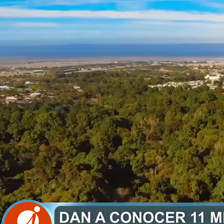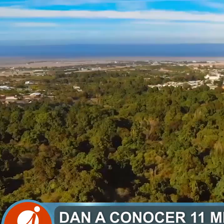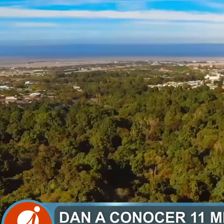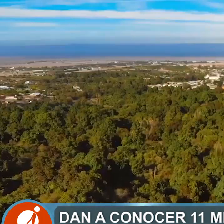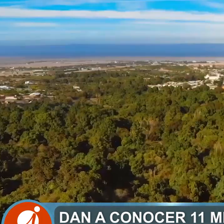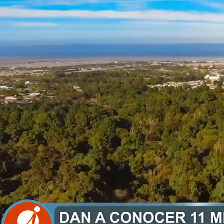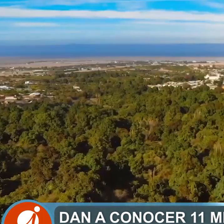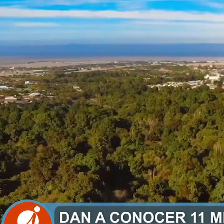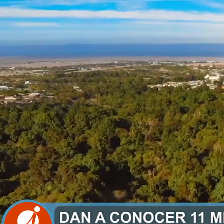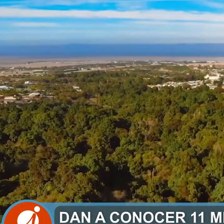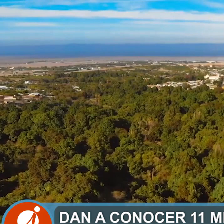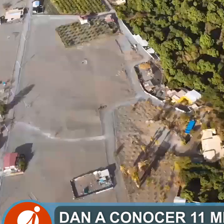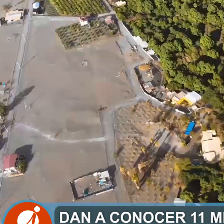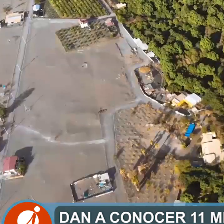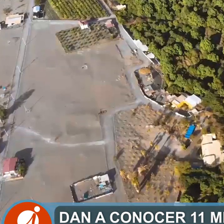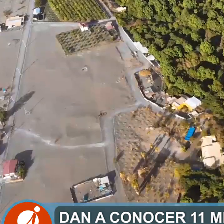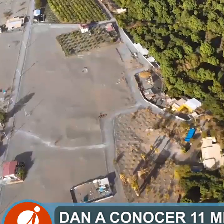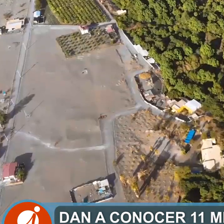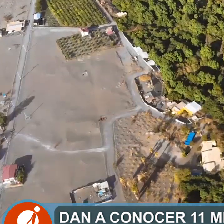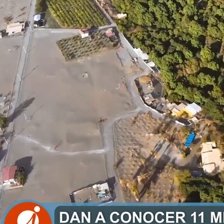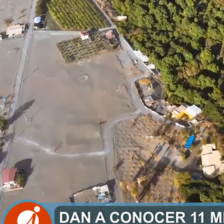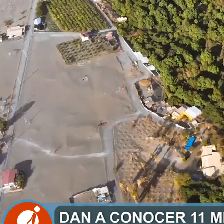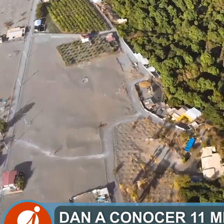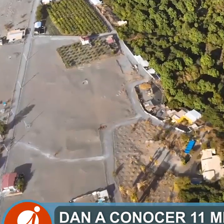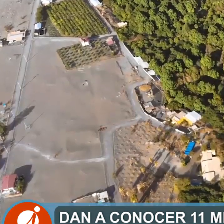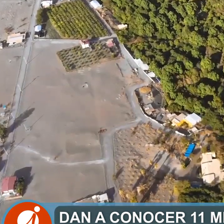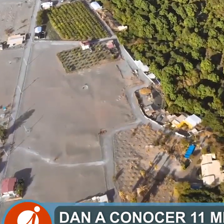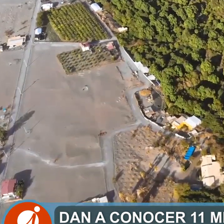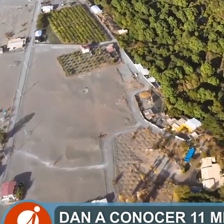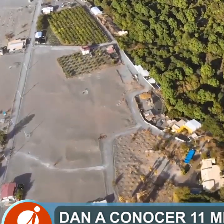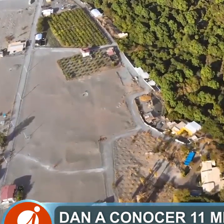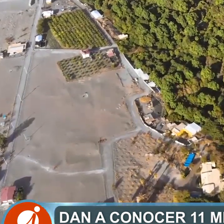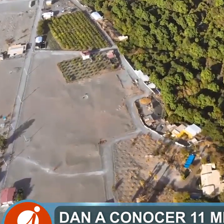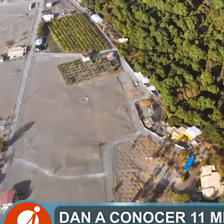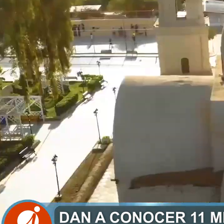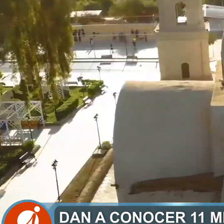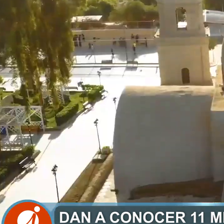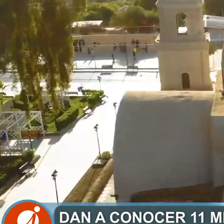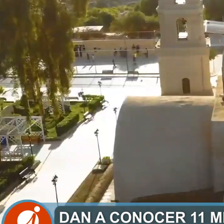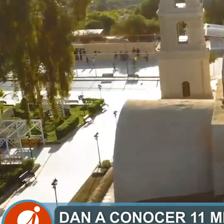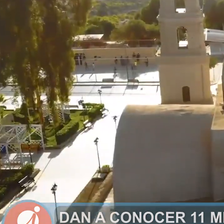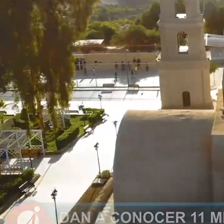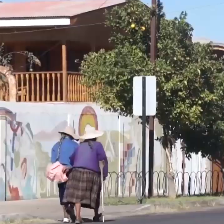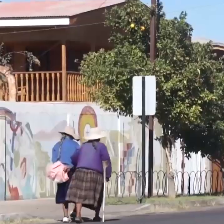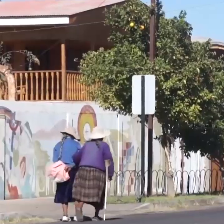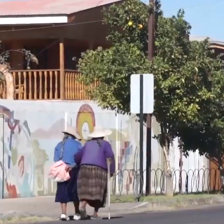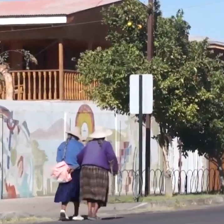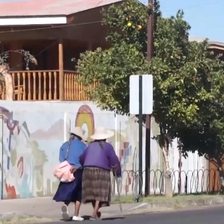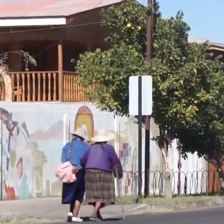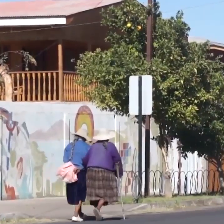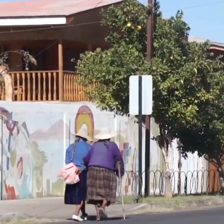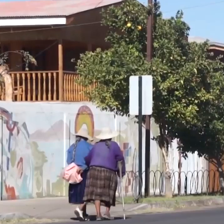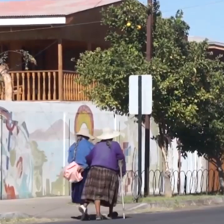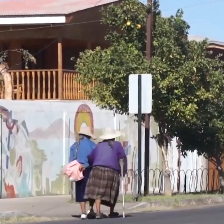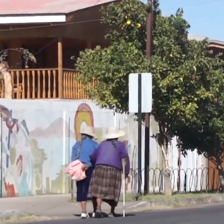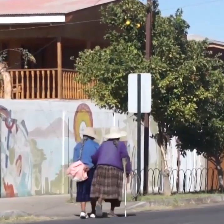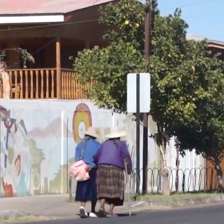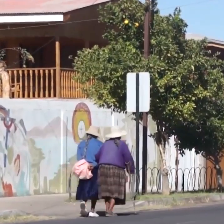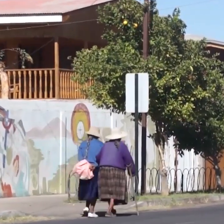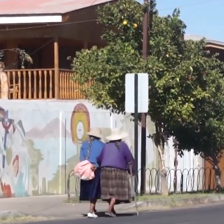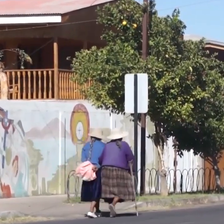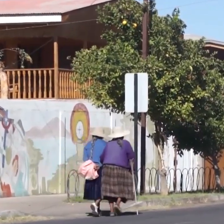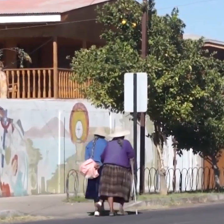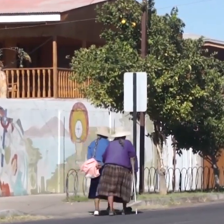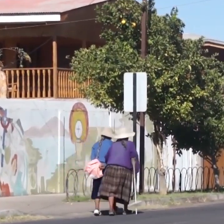autoridades regionales presentaron 11 medidas sanitarias de control y prevención para reforzar el plan paso a paso y así evitar la